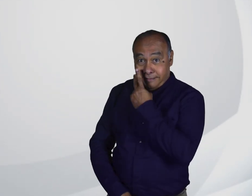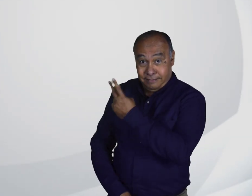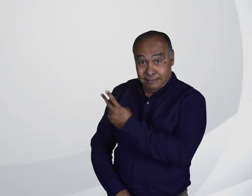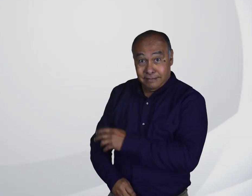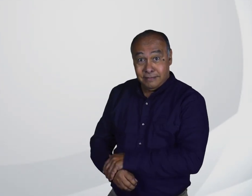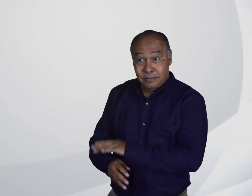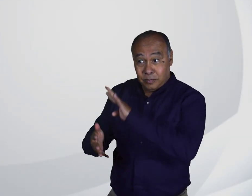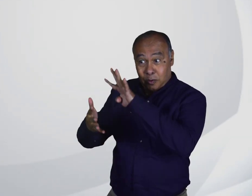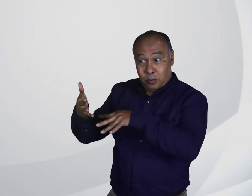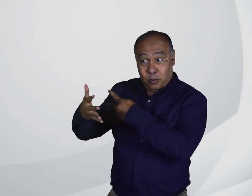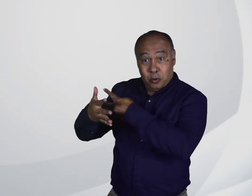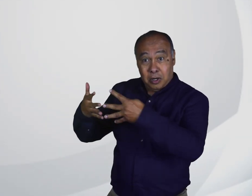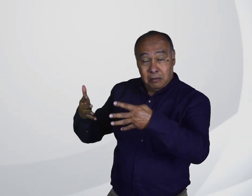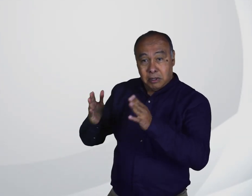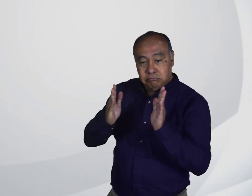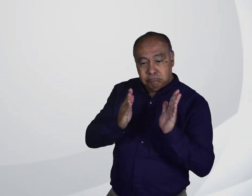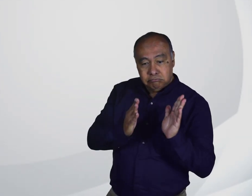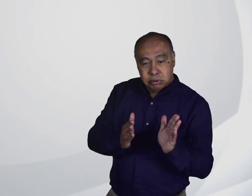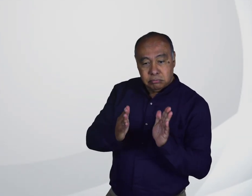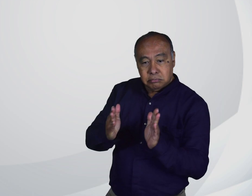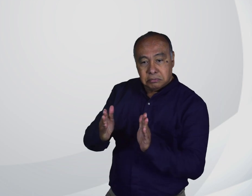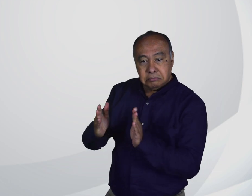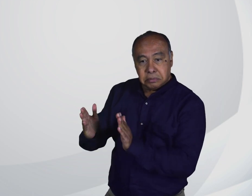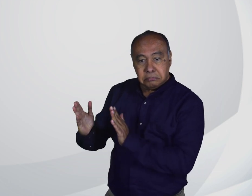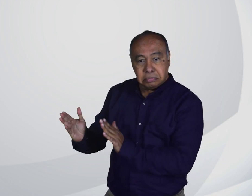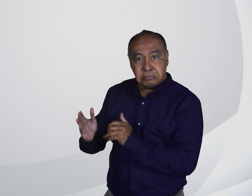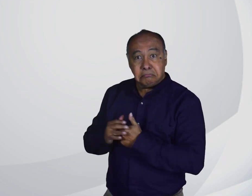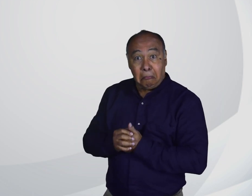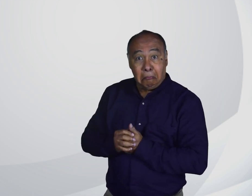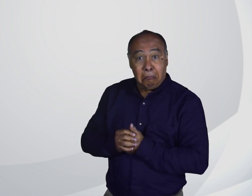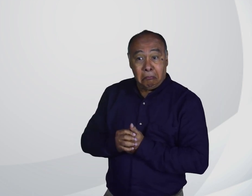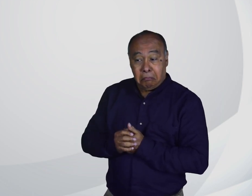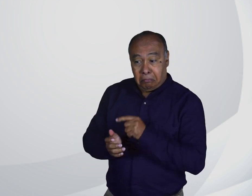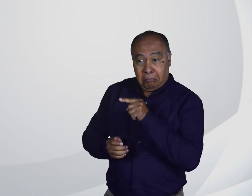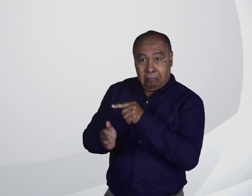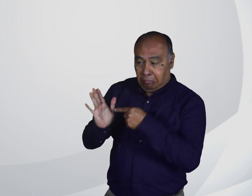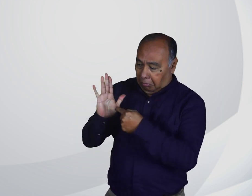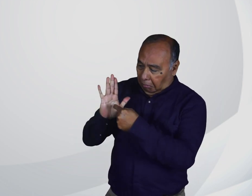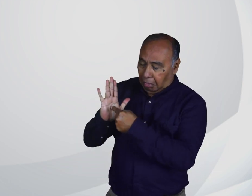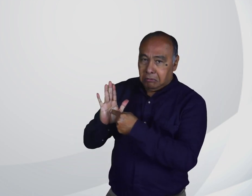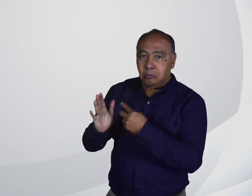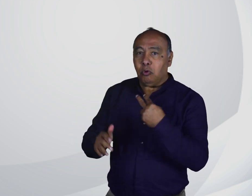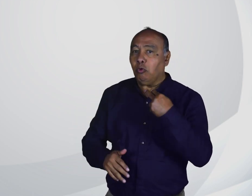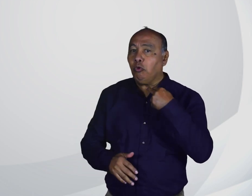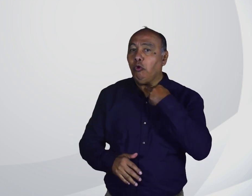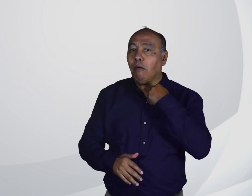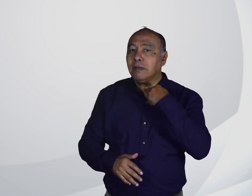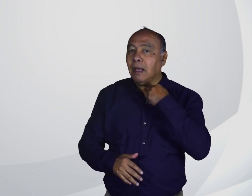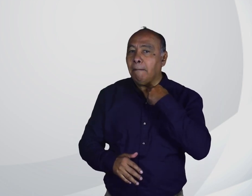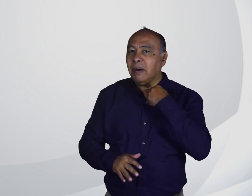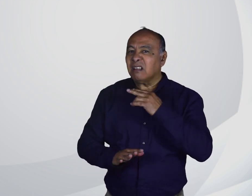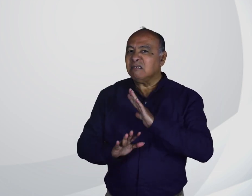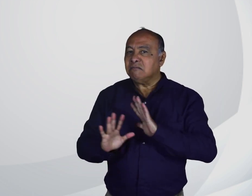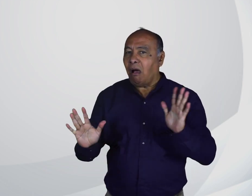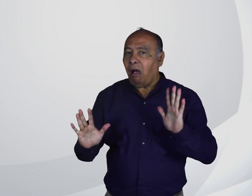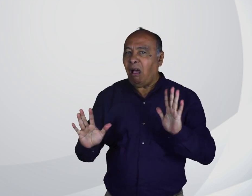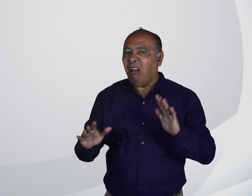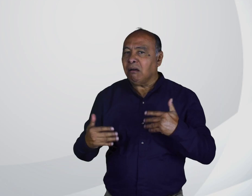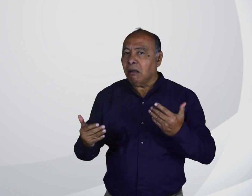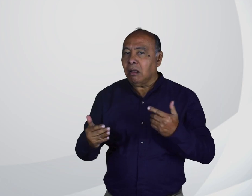Como pudieron ver, ese cronograma está organizado muy bien. Allí, para noviembre, debía